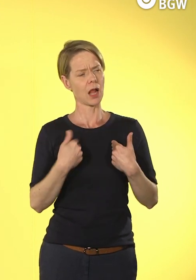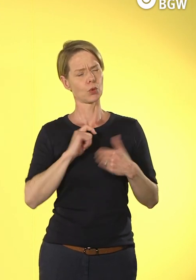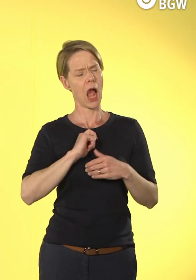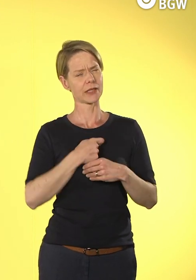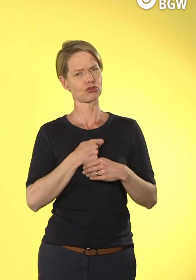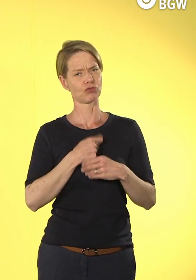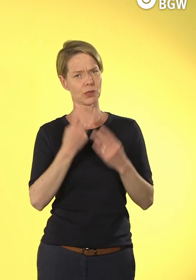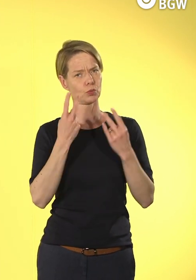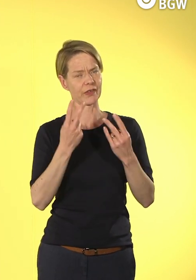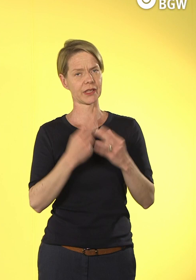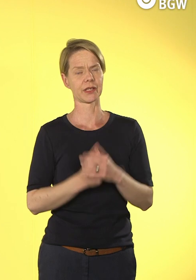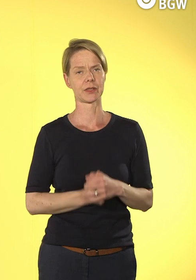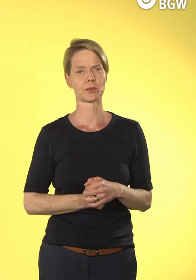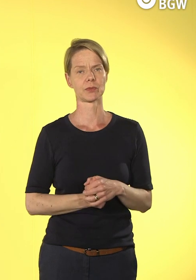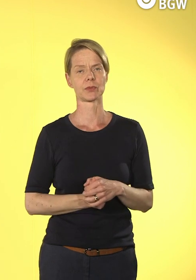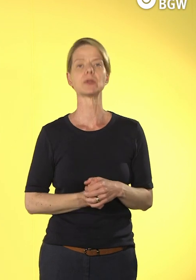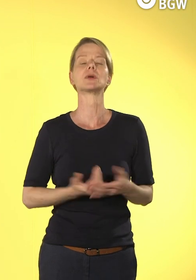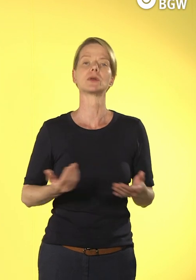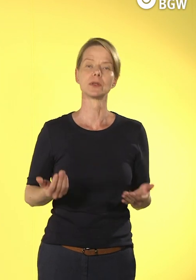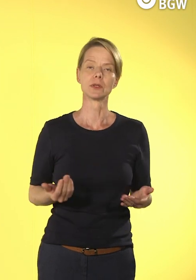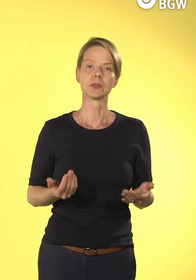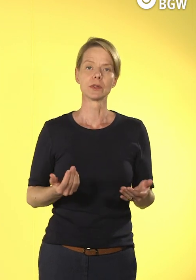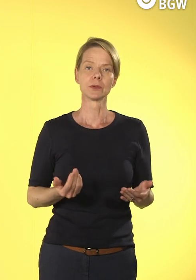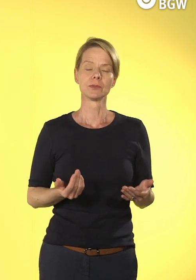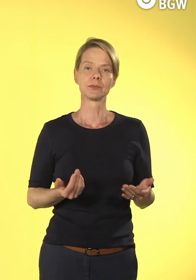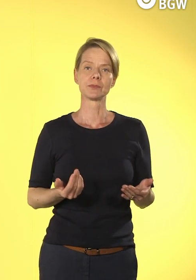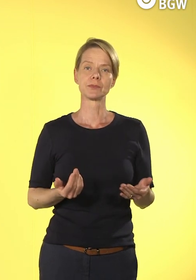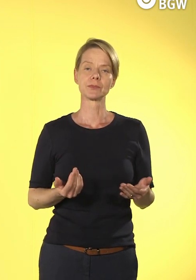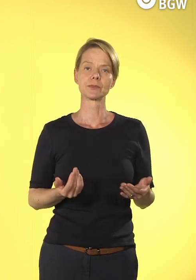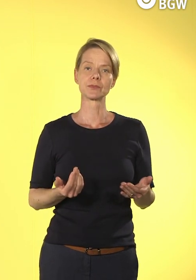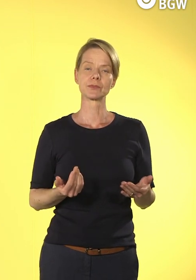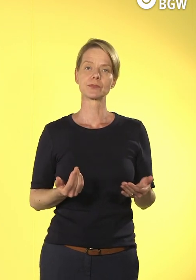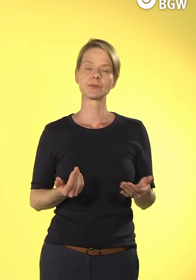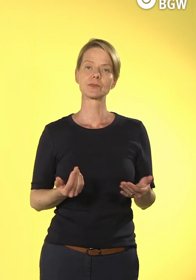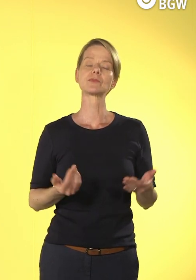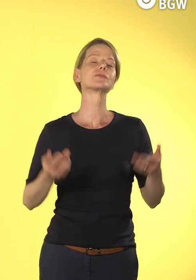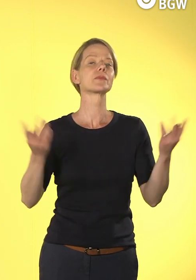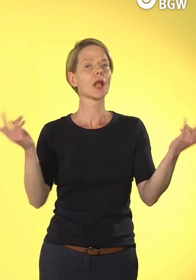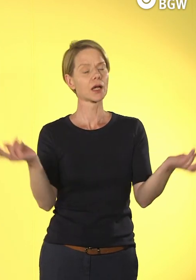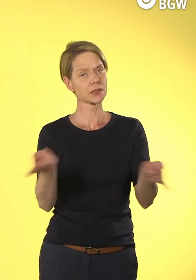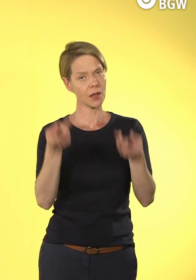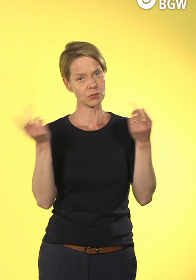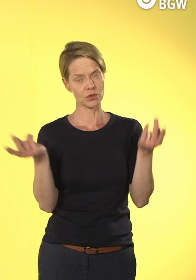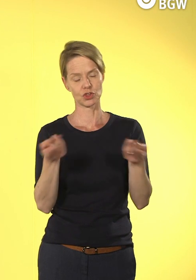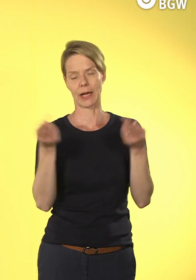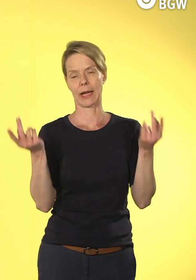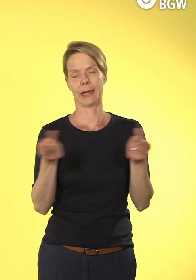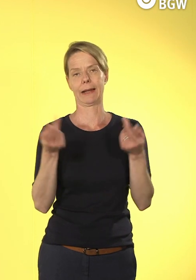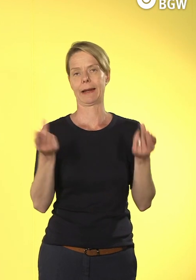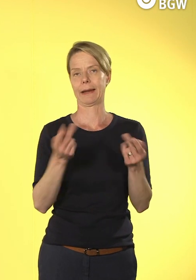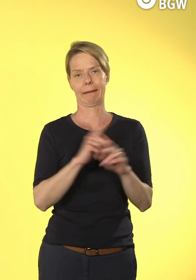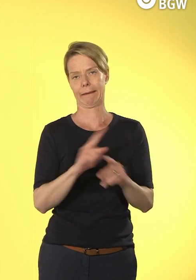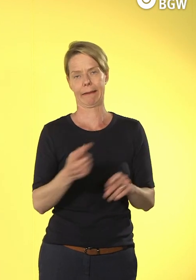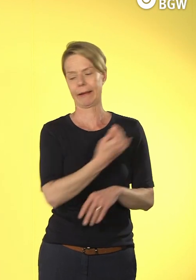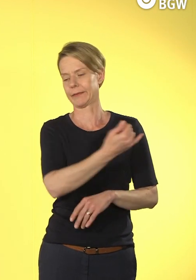Darüber hinaus sind es natürlich so Klassiker. Das ist ja das, was wir einfordern. Natürlich muss jetzt nicht jeder Informatiker